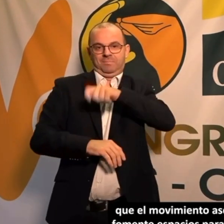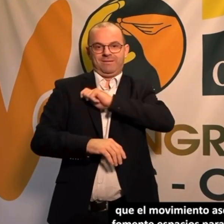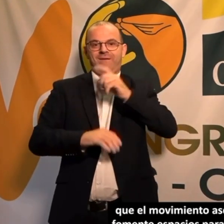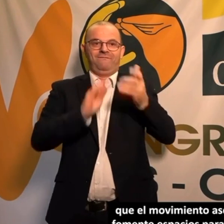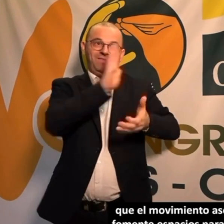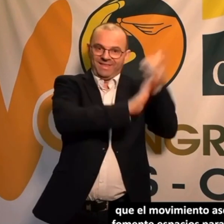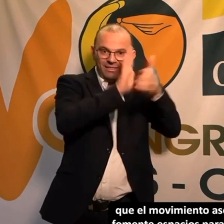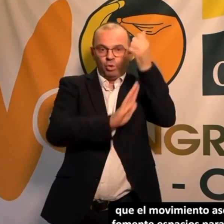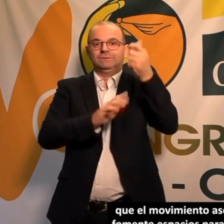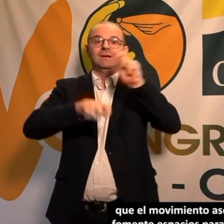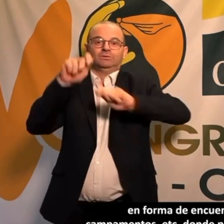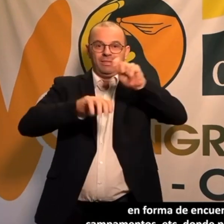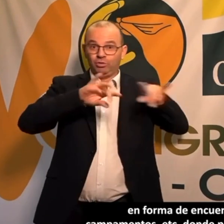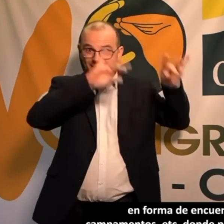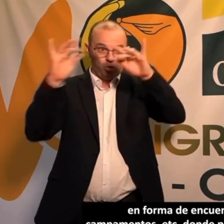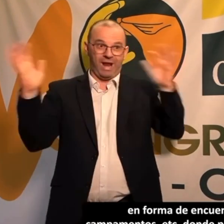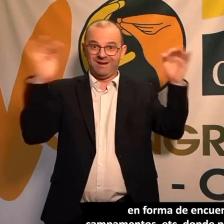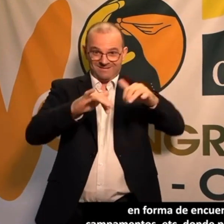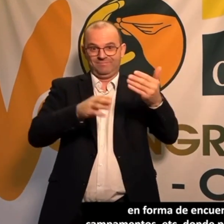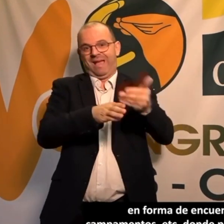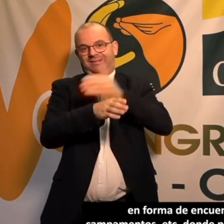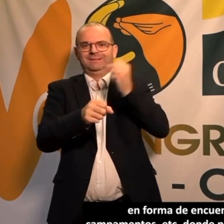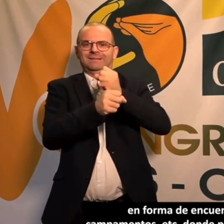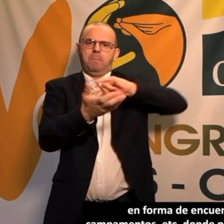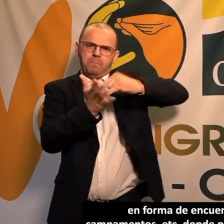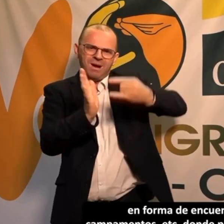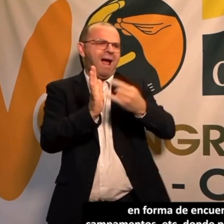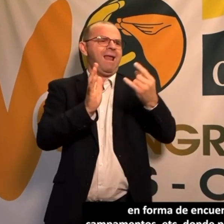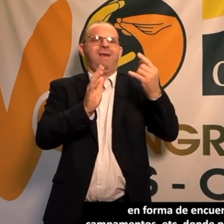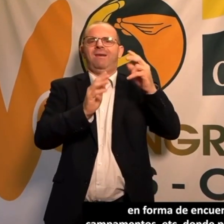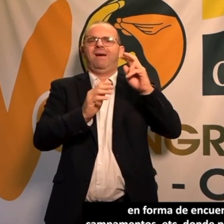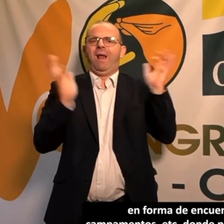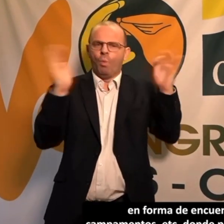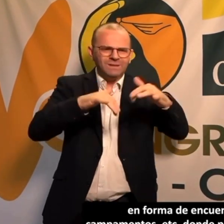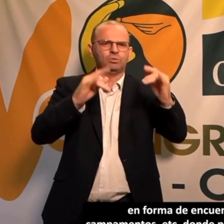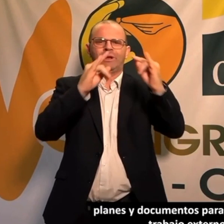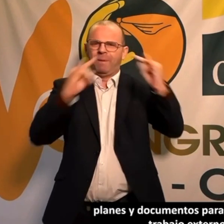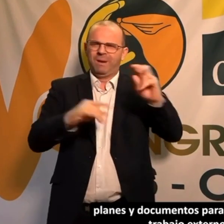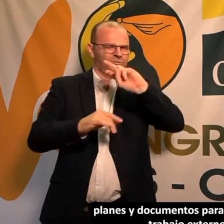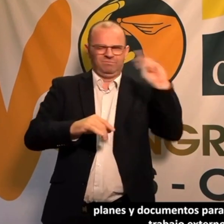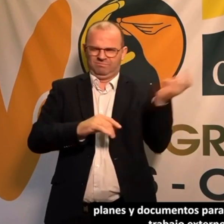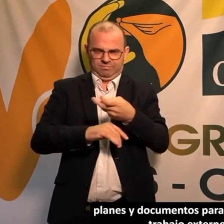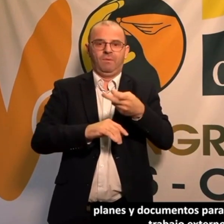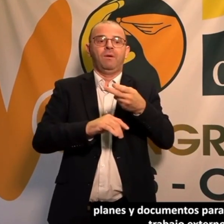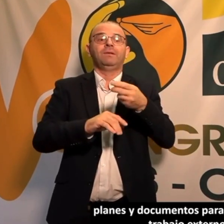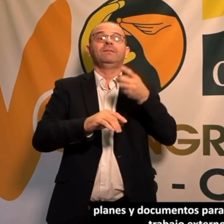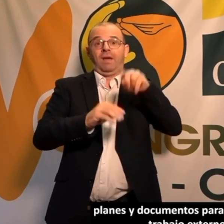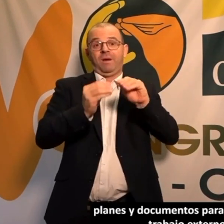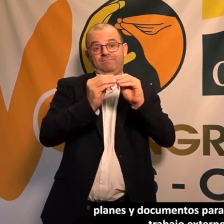propias en el que sea la juventud sorda la que asuma el protagonismo de sus demandas en todos los ámbitos, también aquellos que atañen